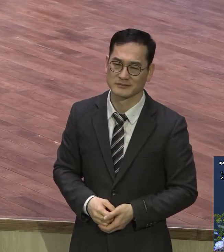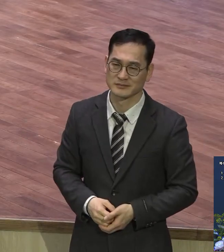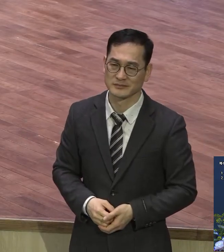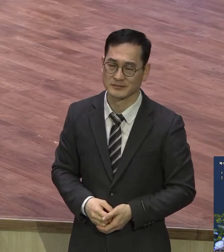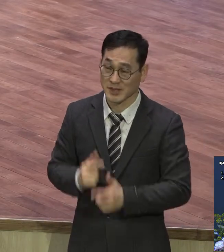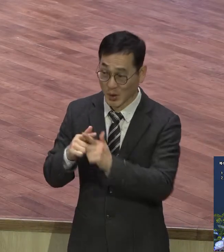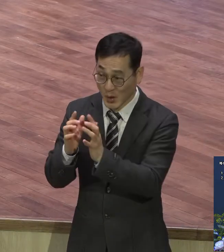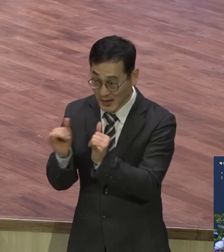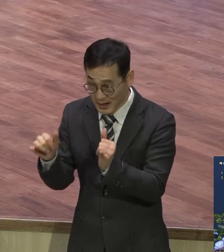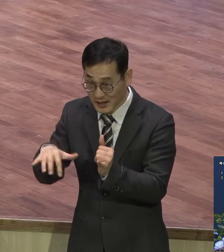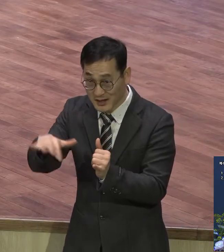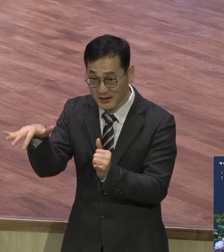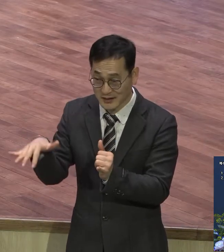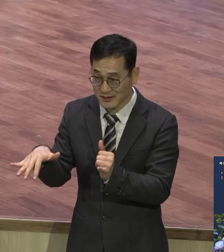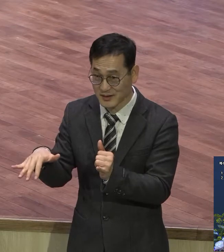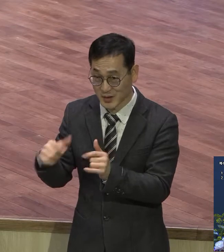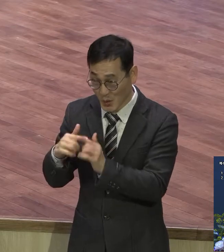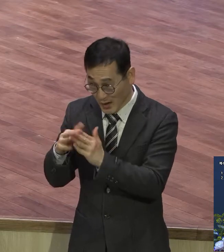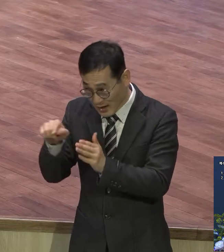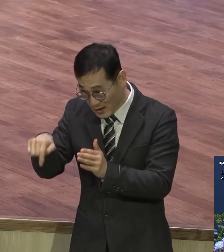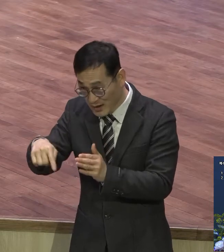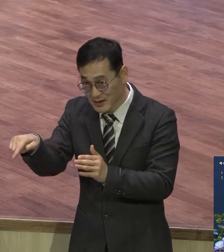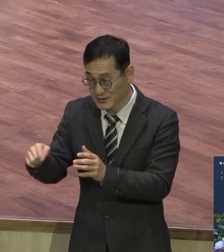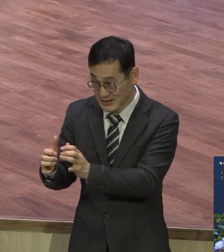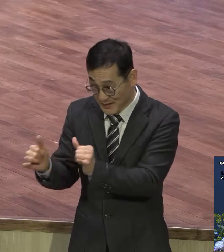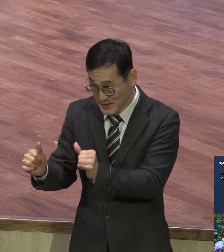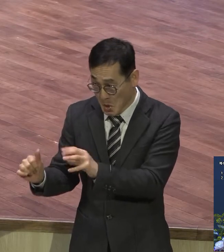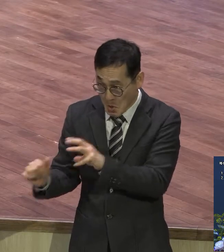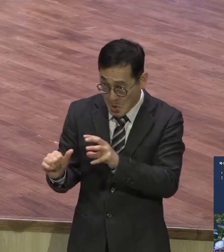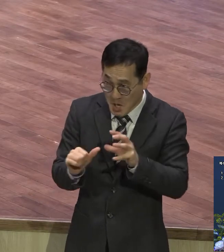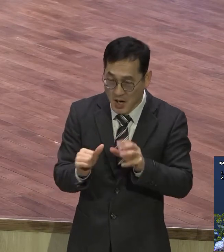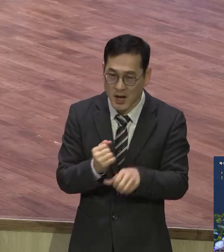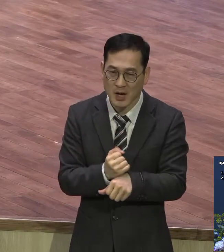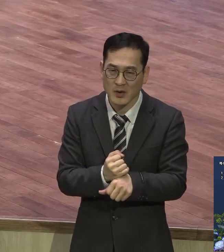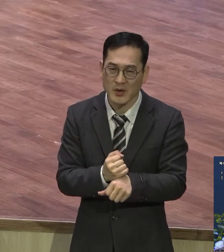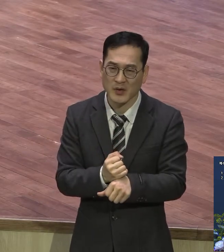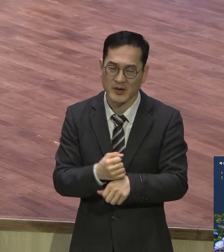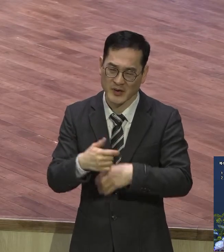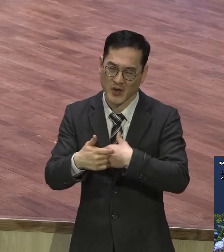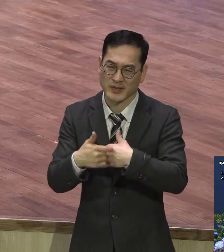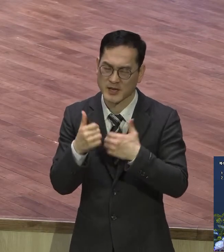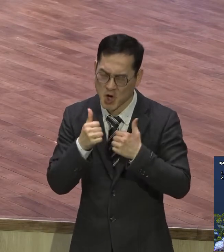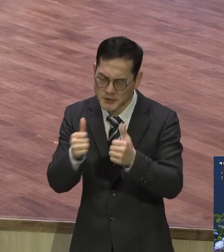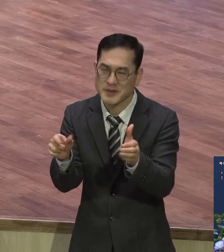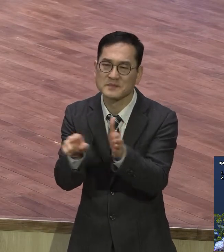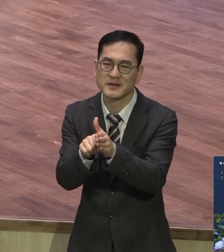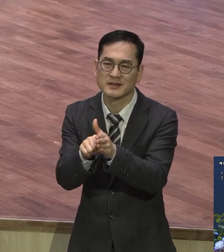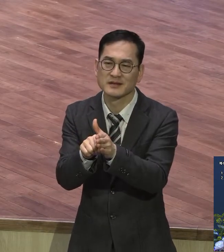그거는 신앙 아니에요 가짜예요 가짜 그래놓고 예수님 또 별 수 없다 그렇습니까